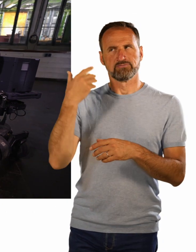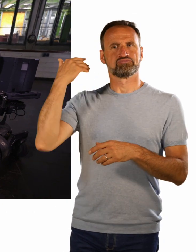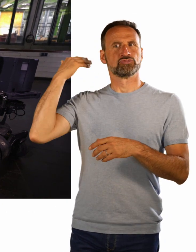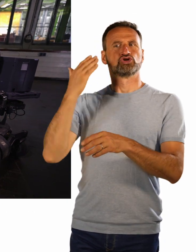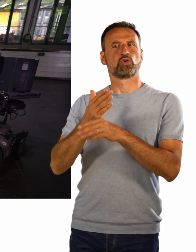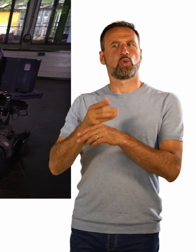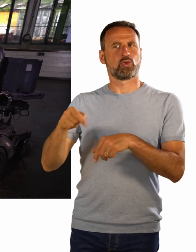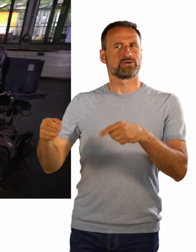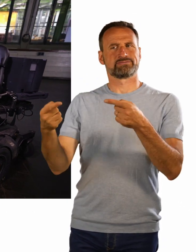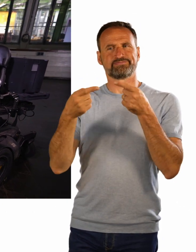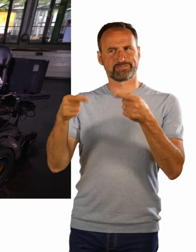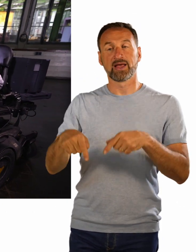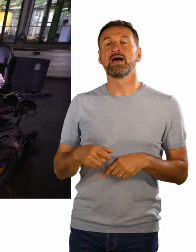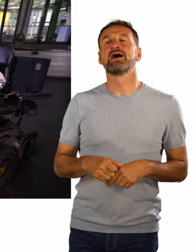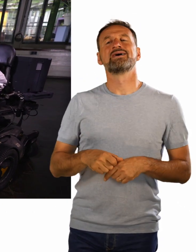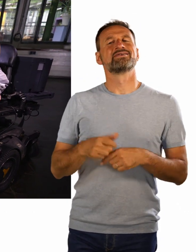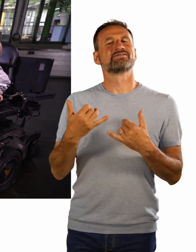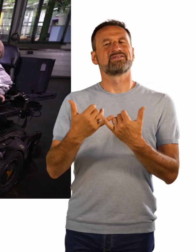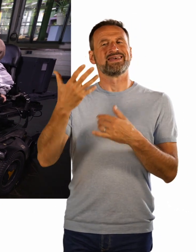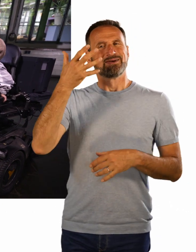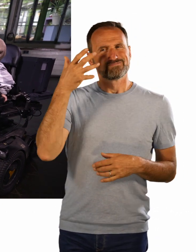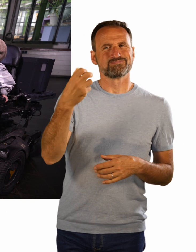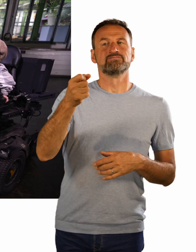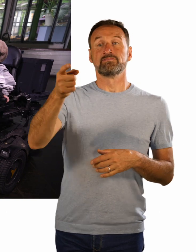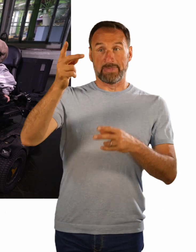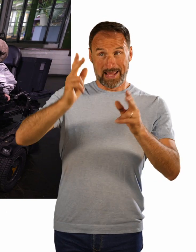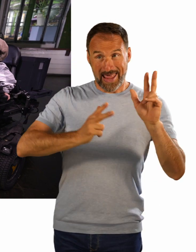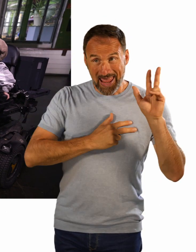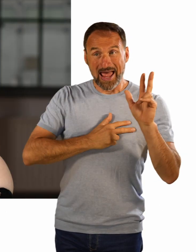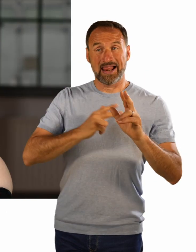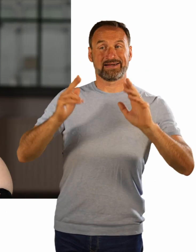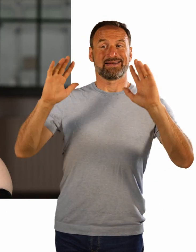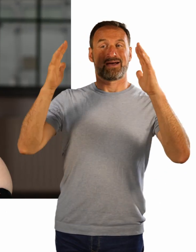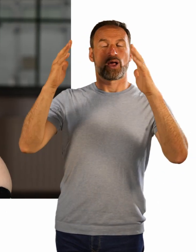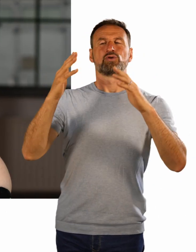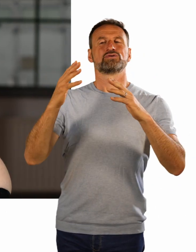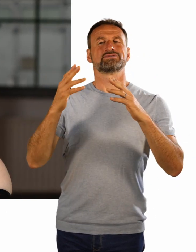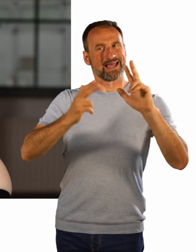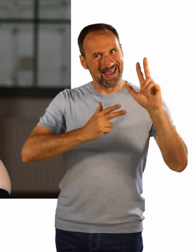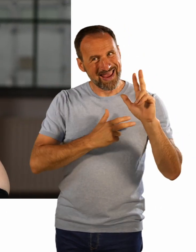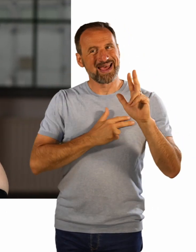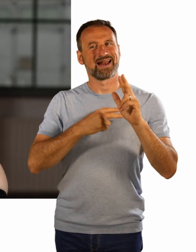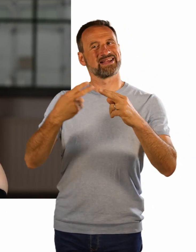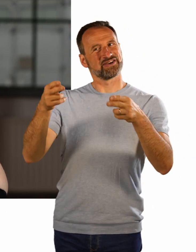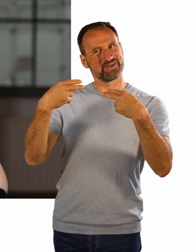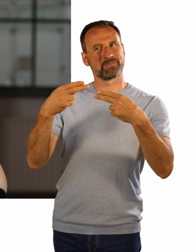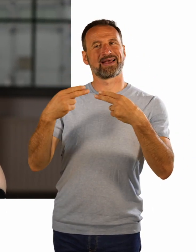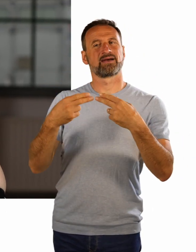erkennt man ehrlichen Applaus oder ehrliches Feedback? Also wird die Kunst bewertet oder eben, wie du sagst, die Behinderung,